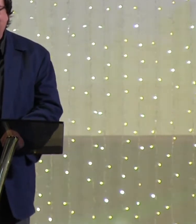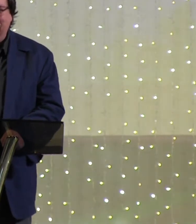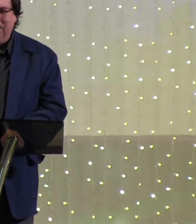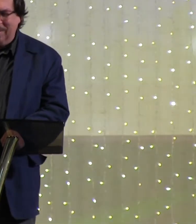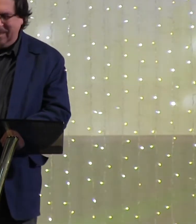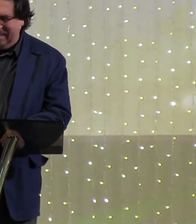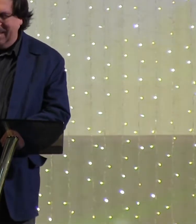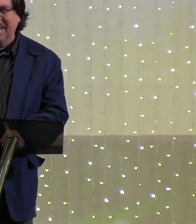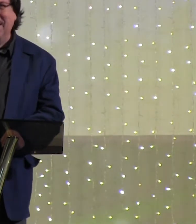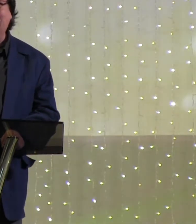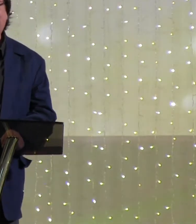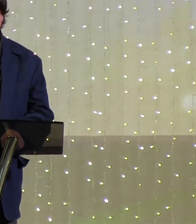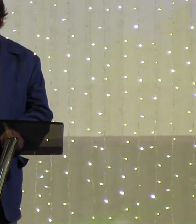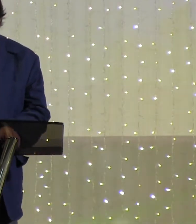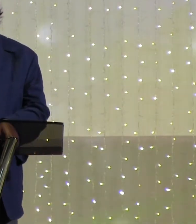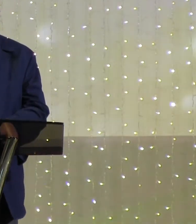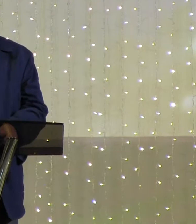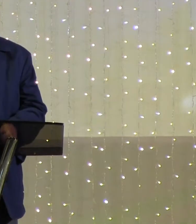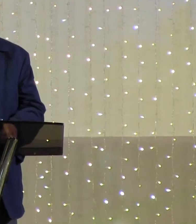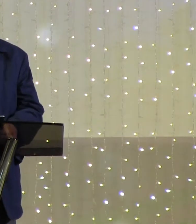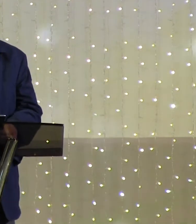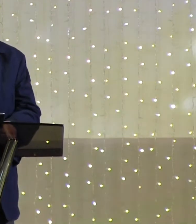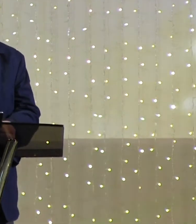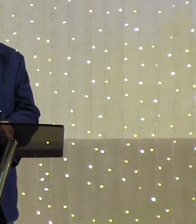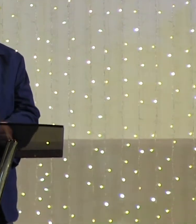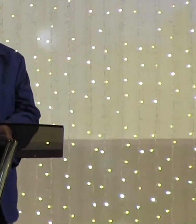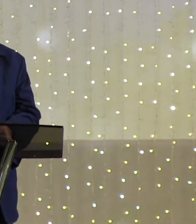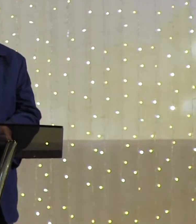Аминь. Присаживайтесь, пожалуйста.